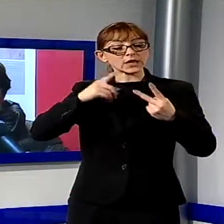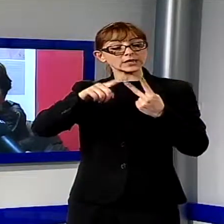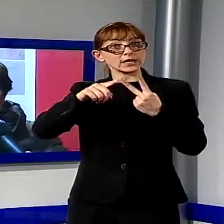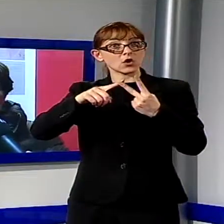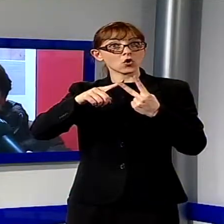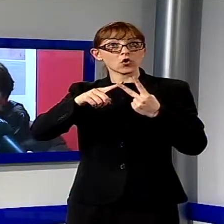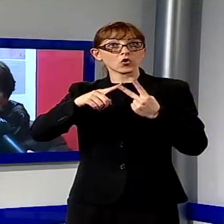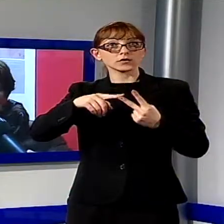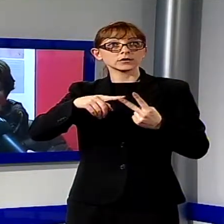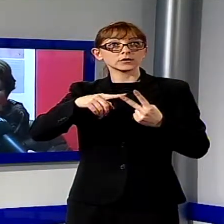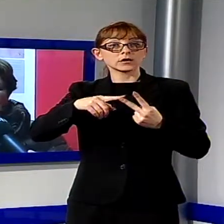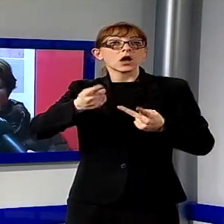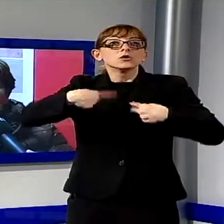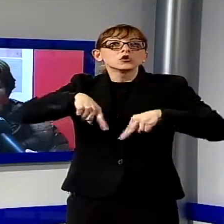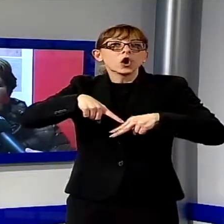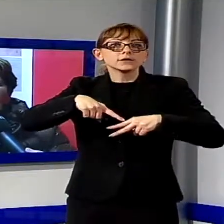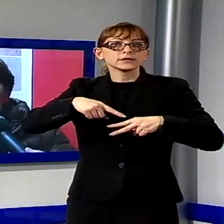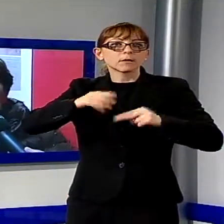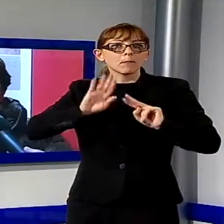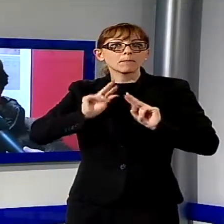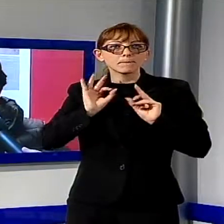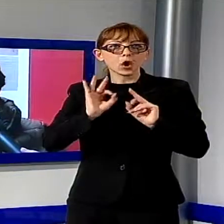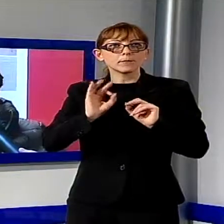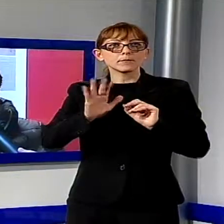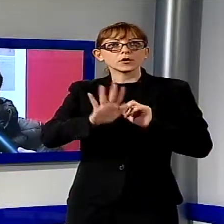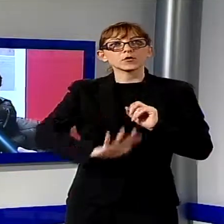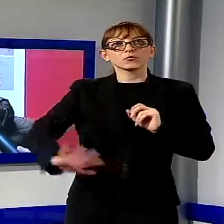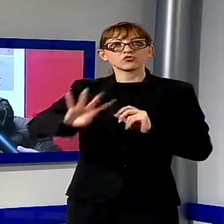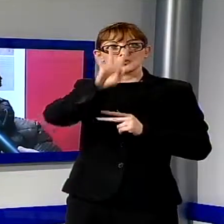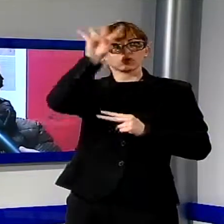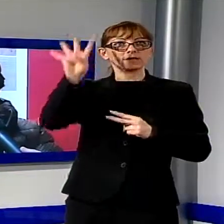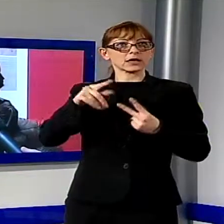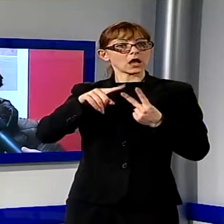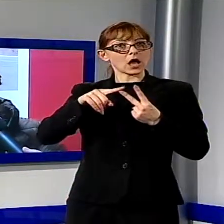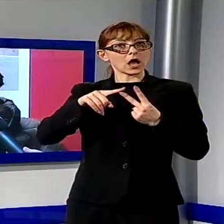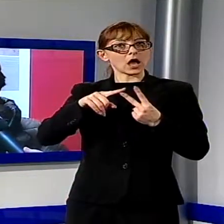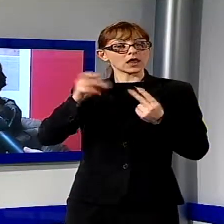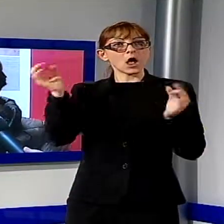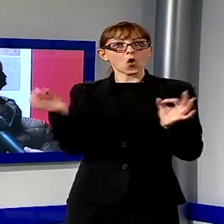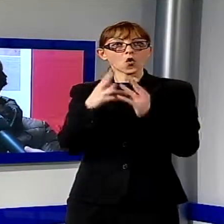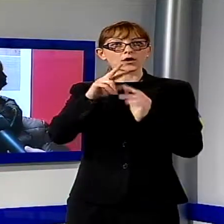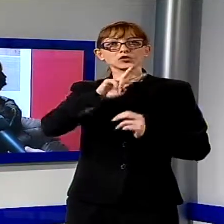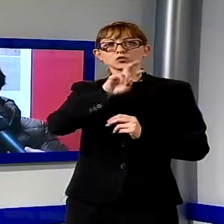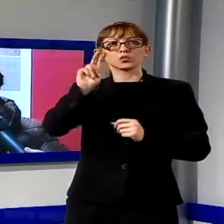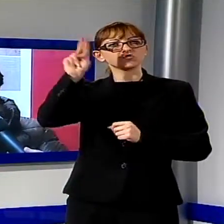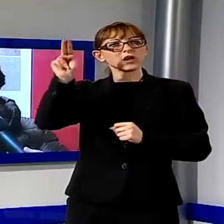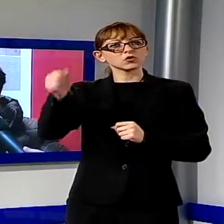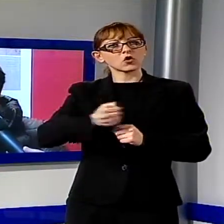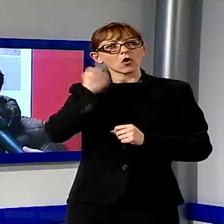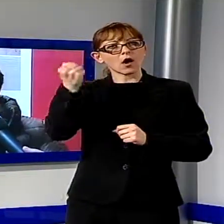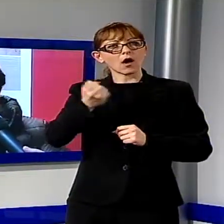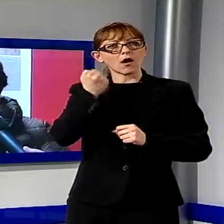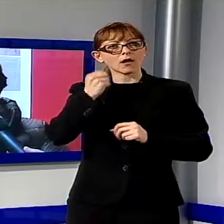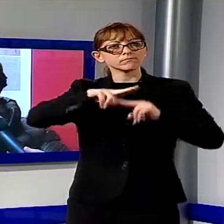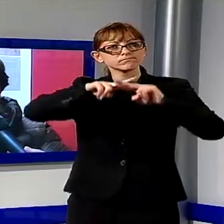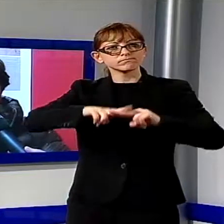Toscana e ci fa particolarmente piacere che in occasione del bicentenario sia l'oggetto, sia rimasto qui a Lucca,